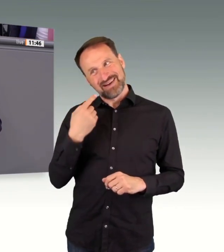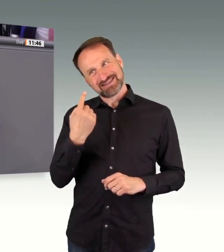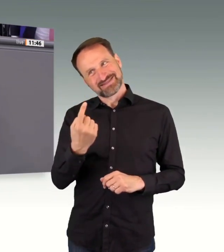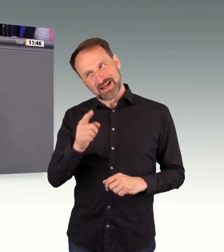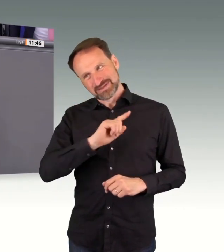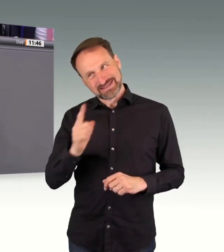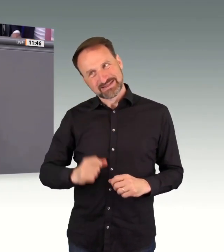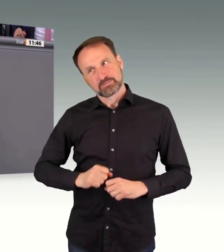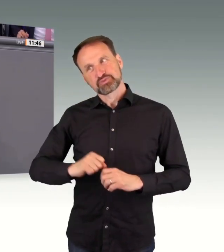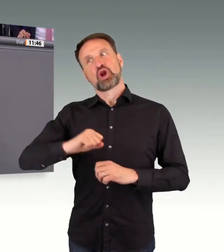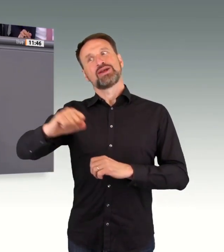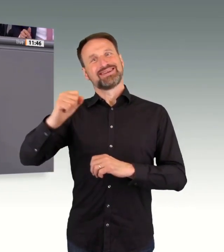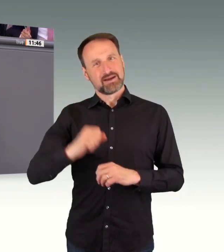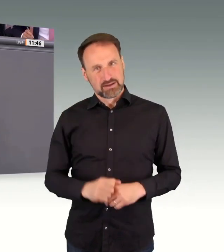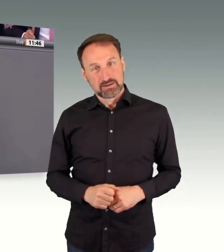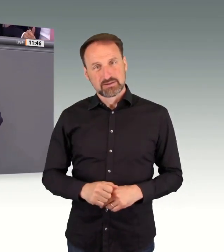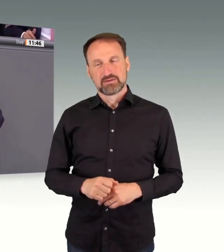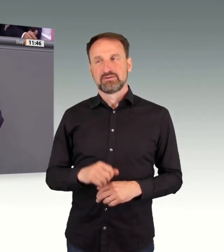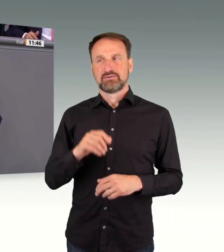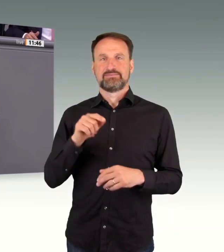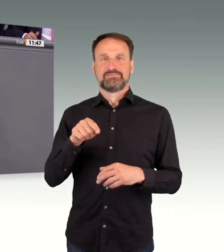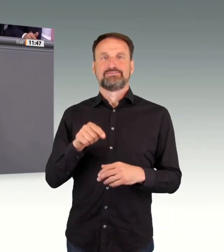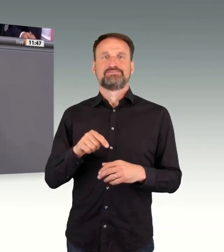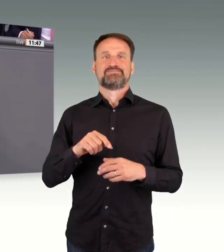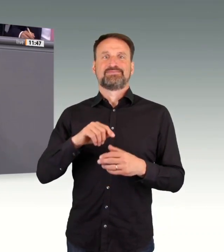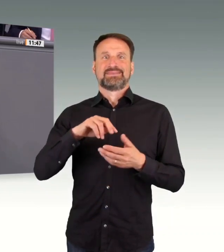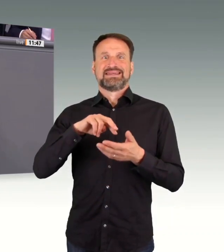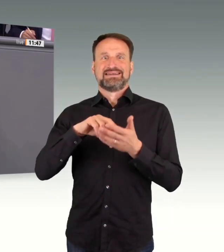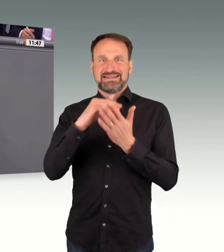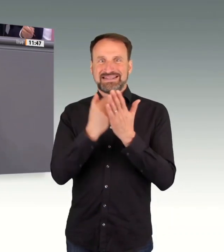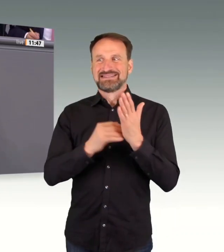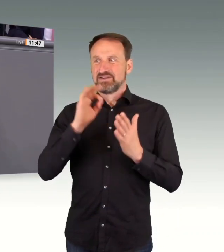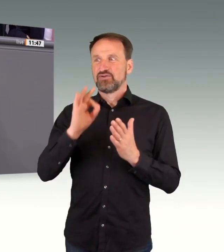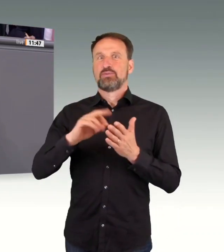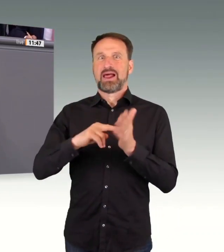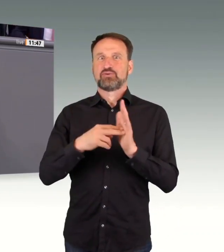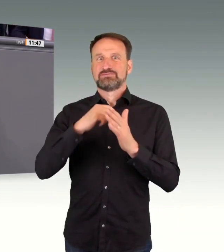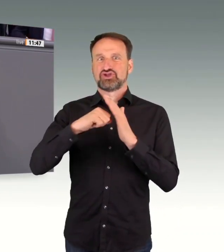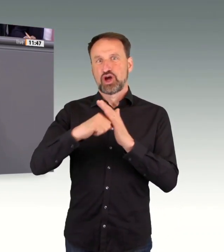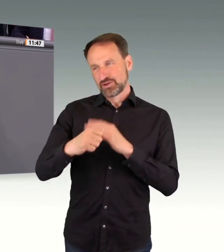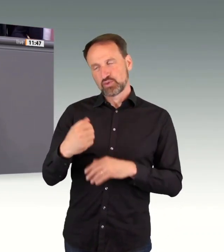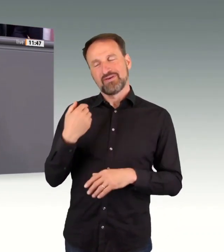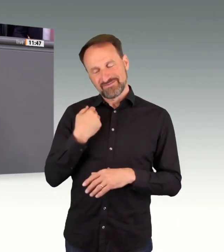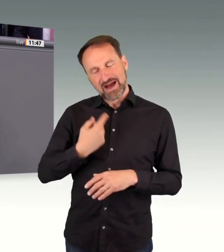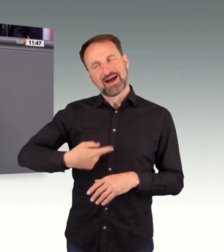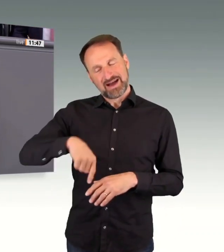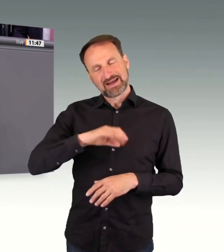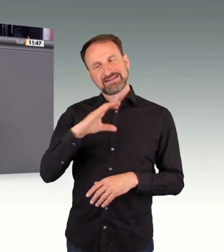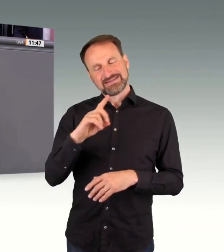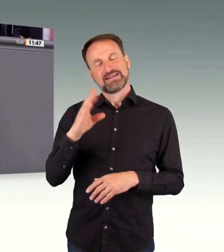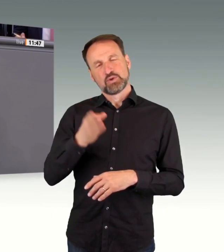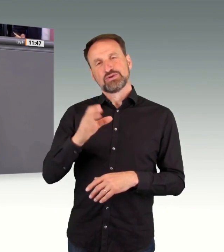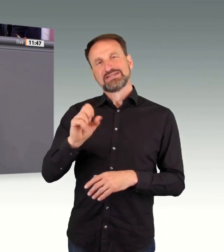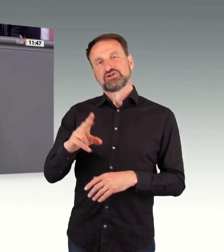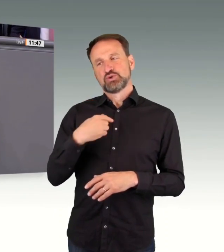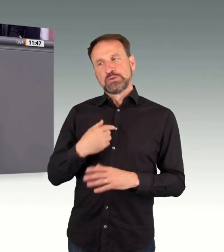Beschleunigung bei der Planungsbeschleuniger war tatsächlich die Union. Liebe Kolleginnen und